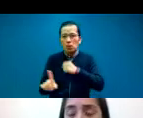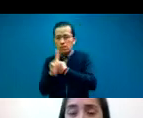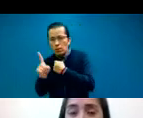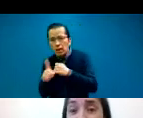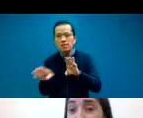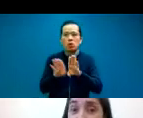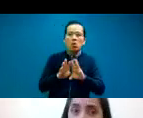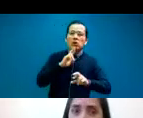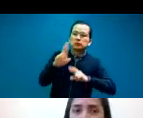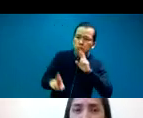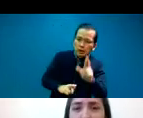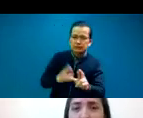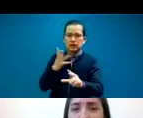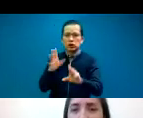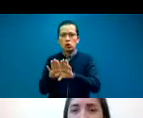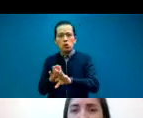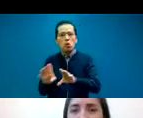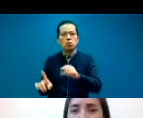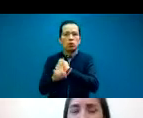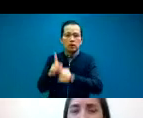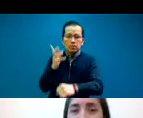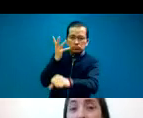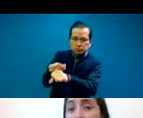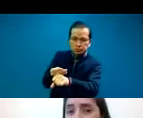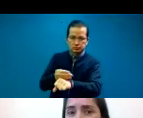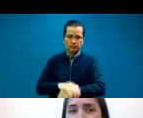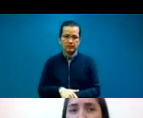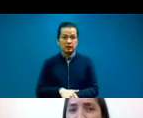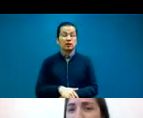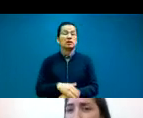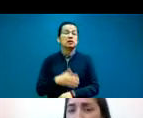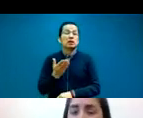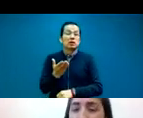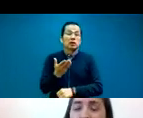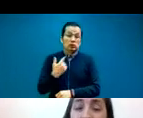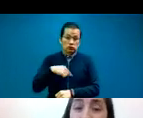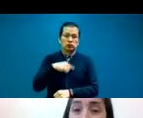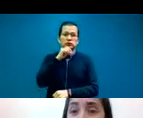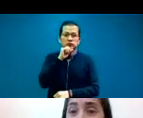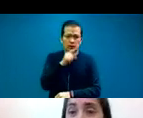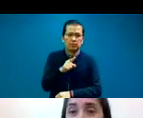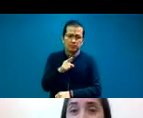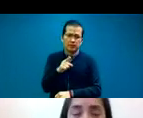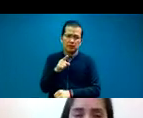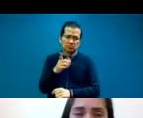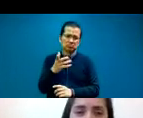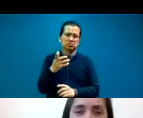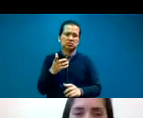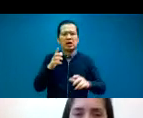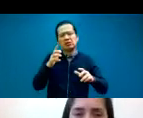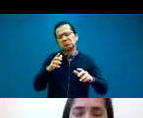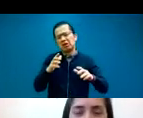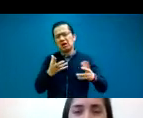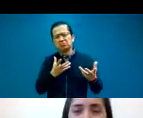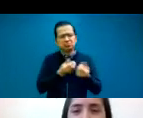de la región. También participamos de distintas actividades, generamos